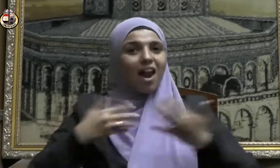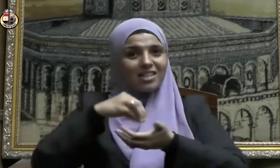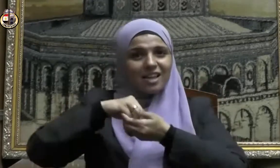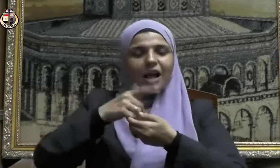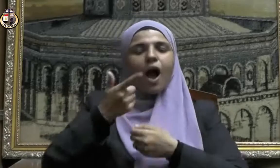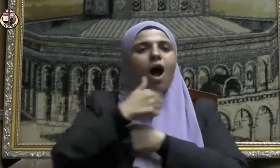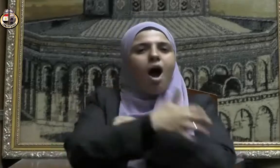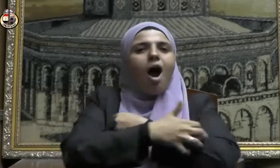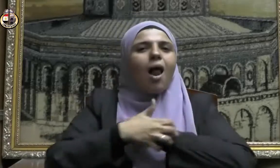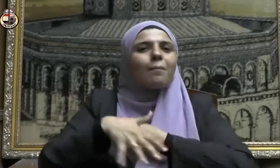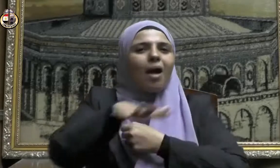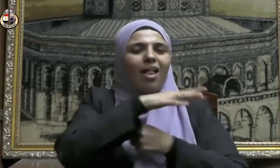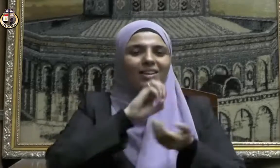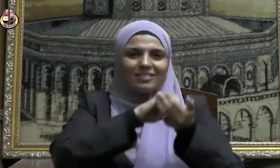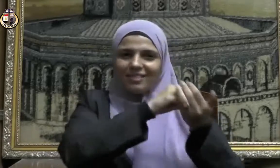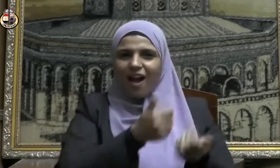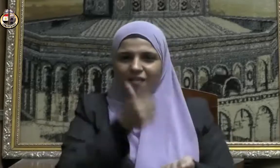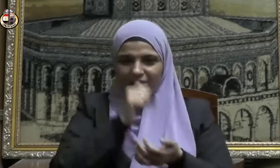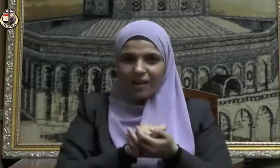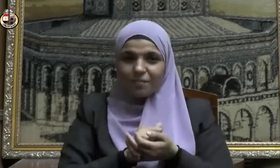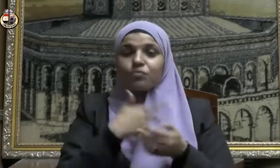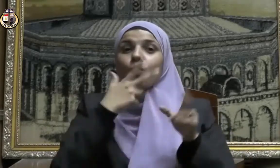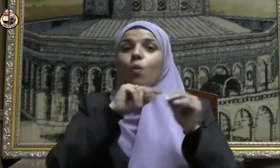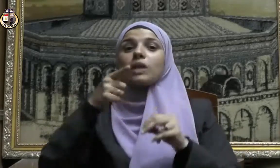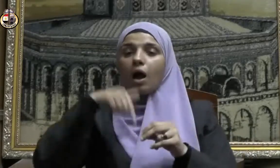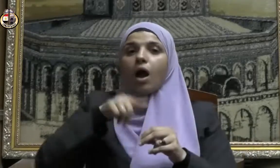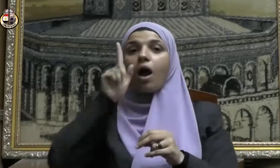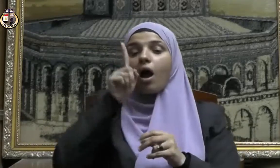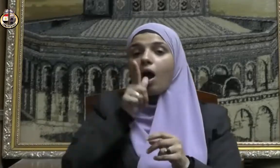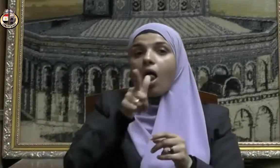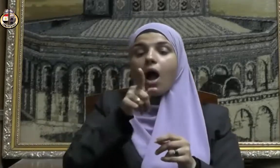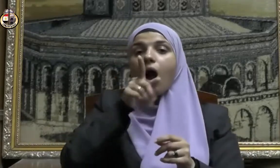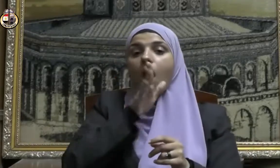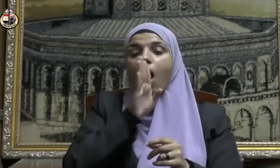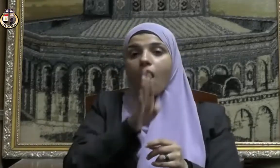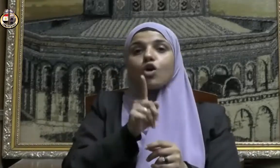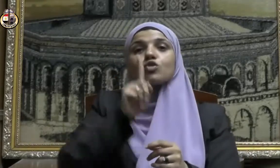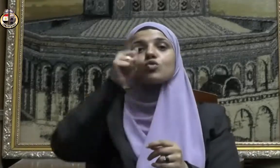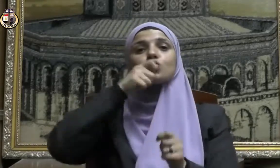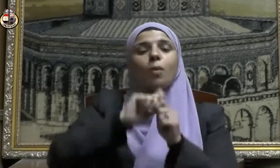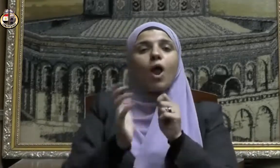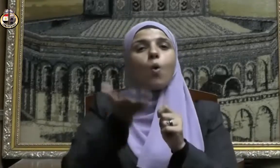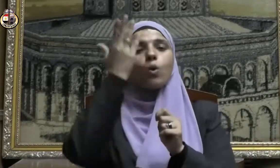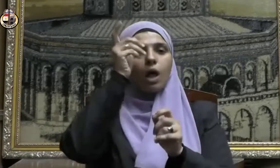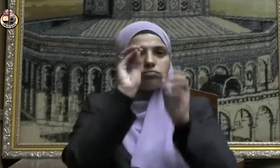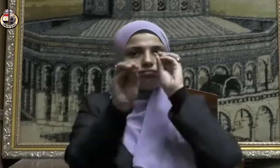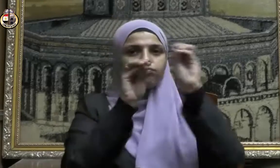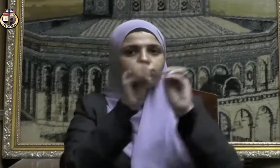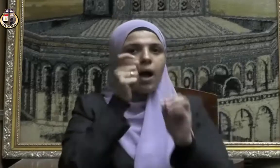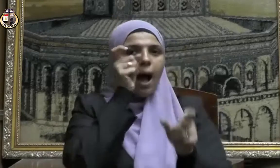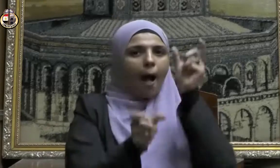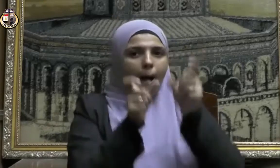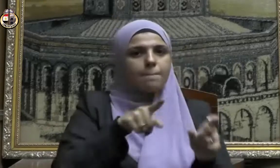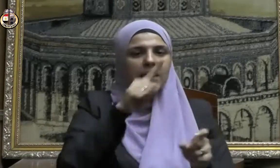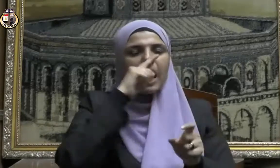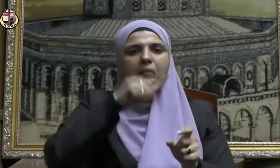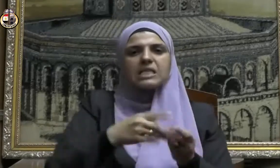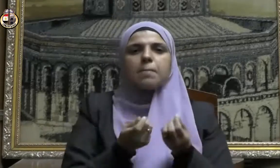والمحتاجين وقد حث الحق سبحانه وتعالى عباده على الإنفاق